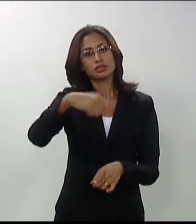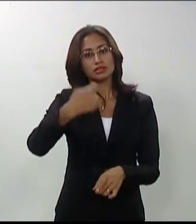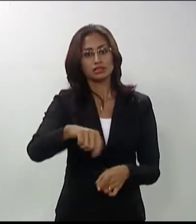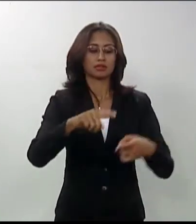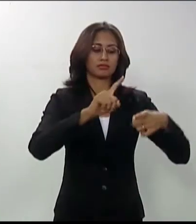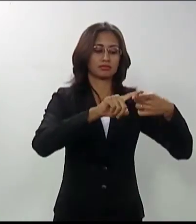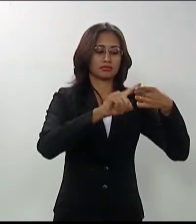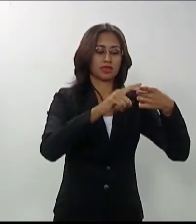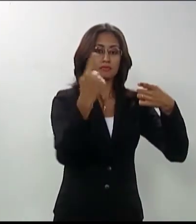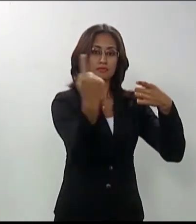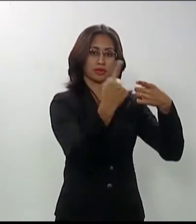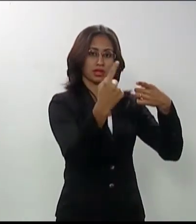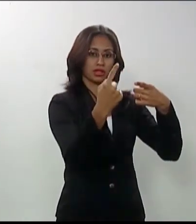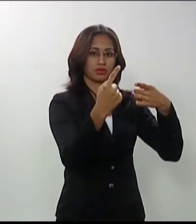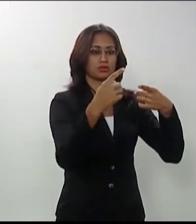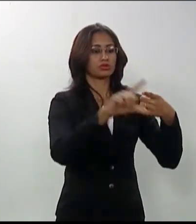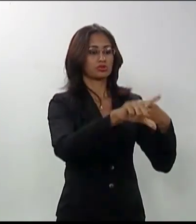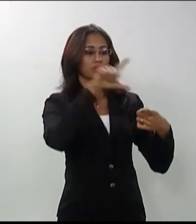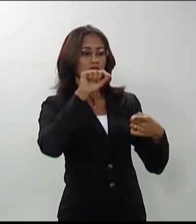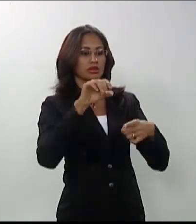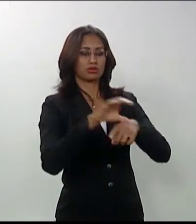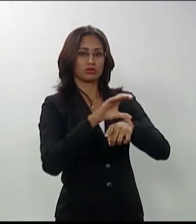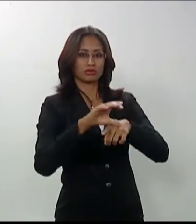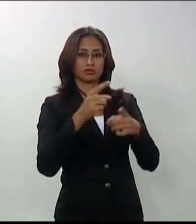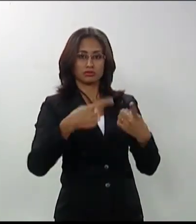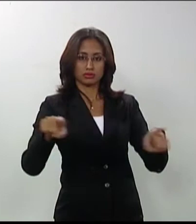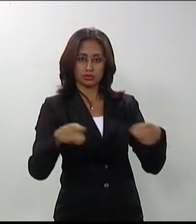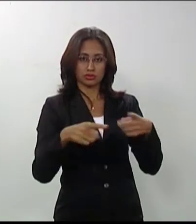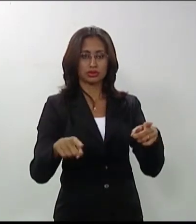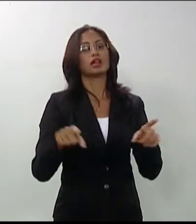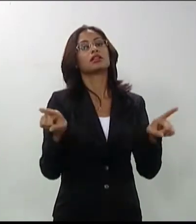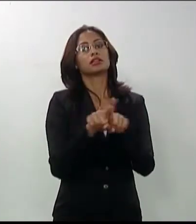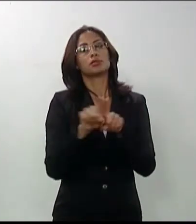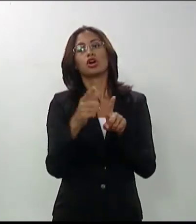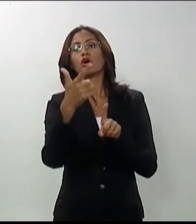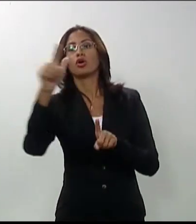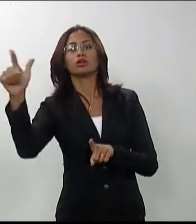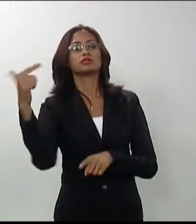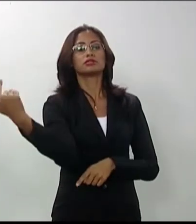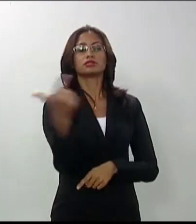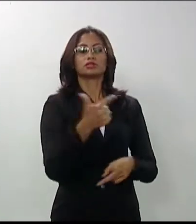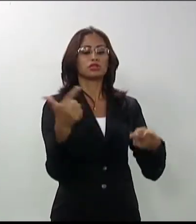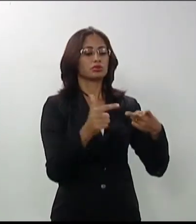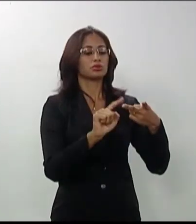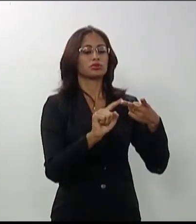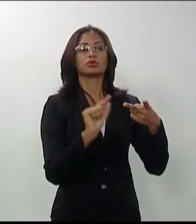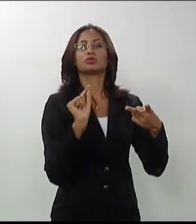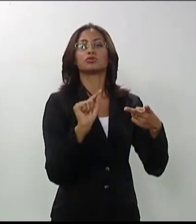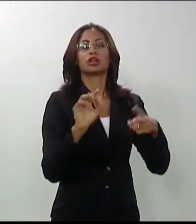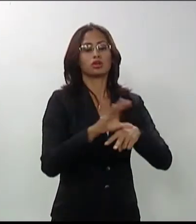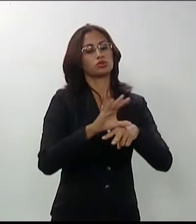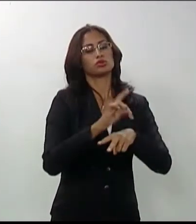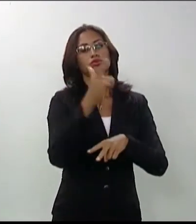candidato ao curso de música reprovado no TAEM tenha indicado o curso de ciência da computação como segunda opção, fará